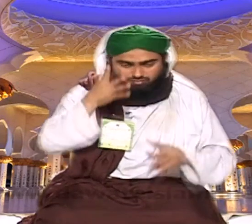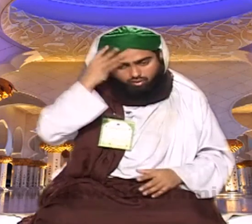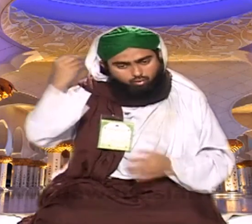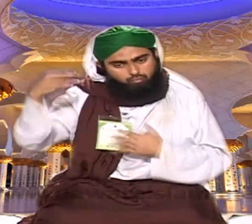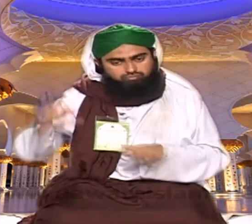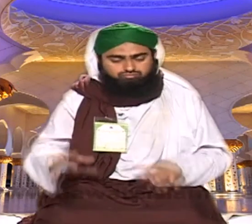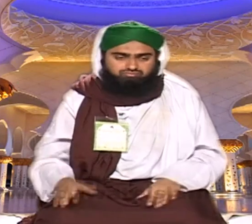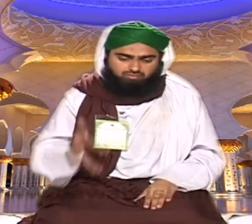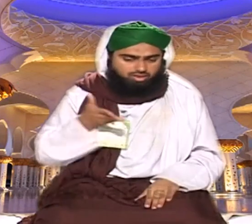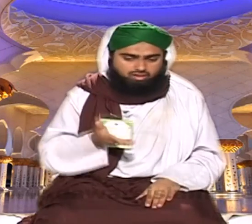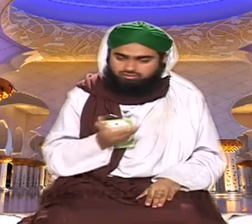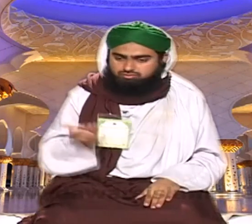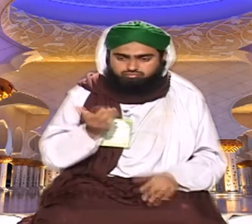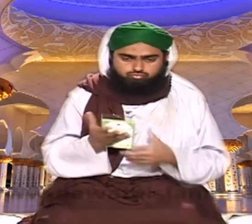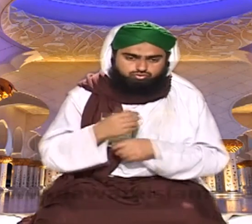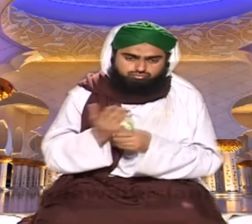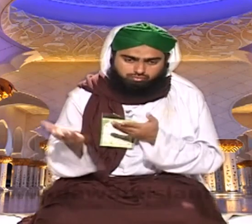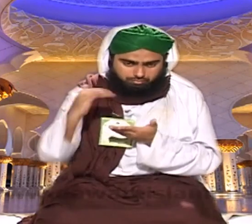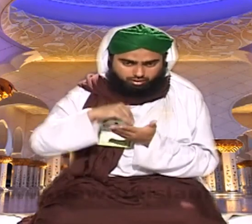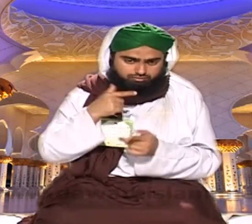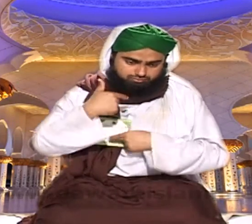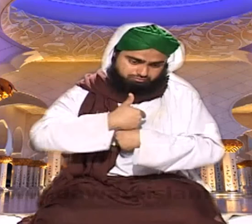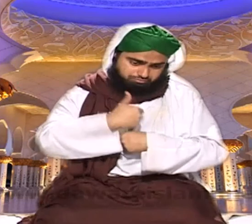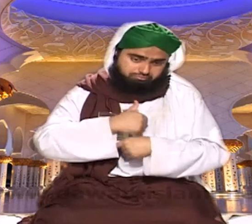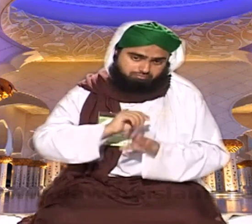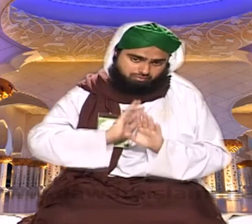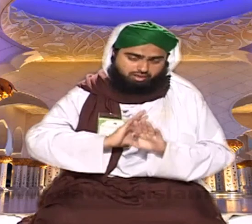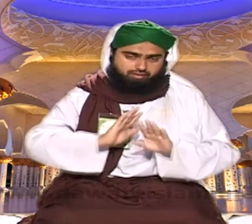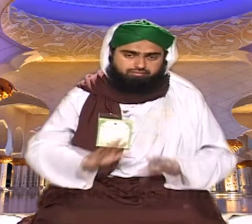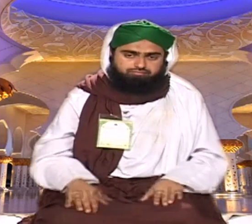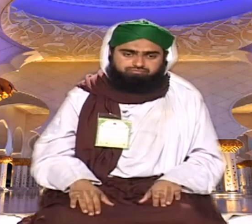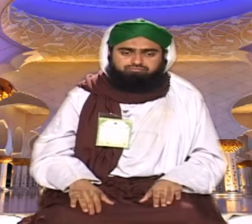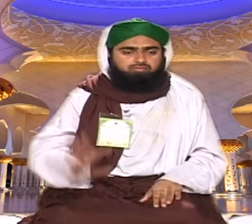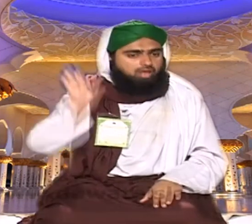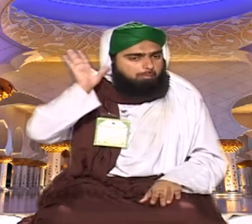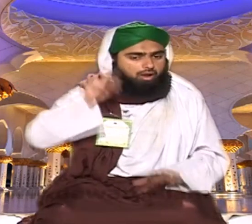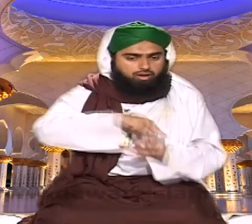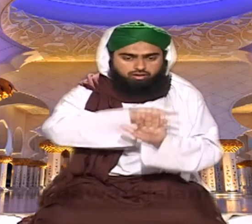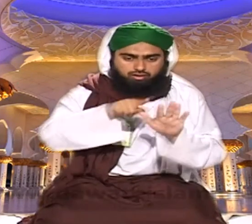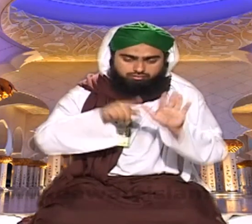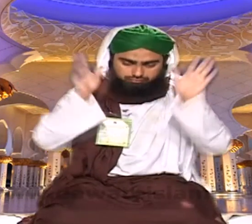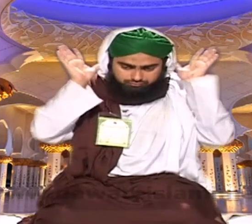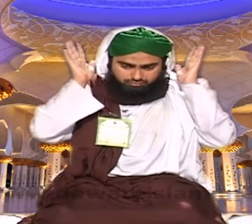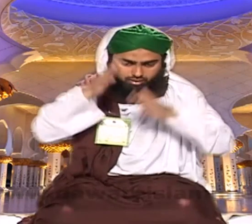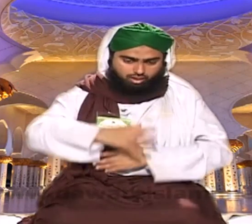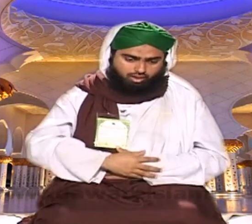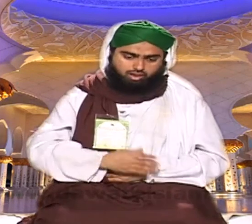لوگ کچھ سیکھنے آتے ہیں کچھ لینے آتے ہیں نماز کے بعد پانچوں وقت کی نماز کے بعد ایک بہت ہی آسان سری عمل بتایا